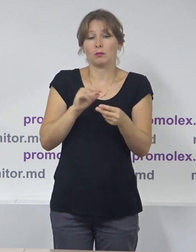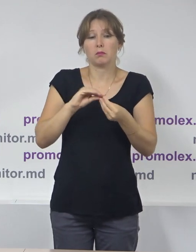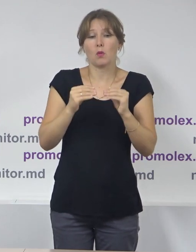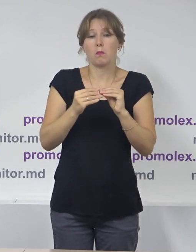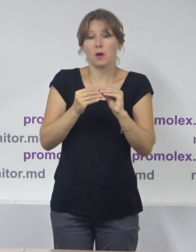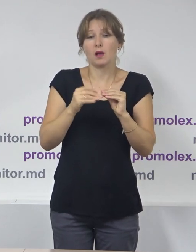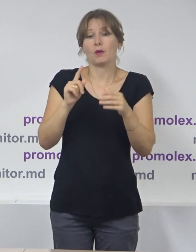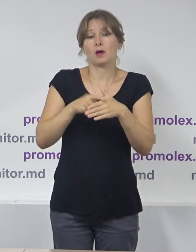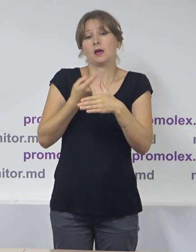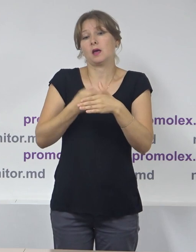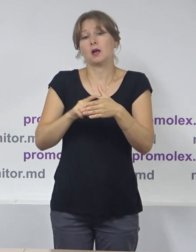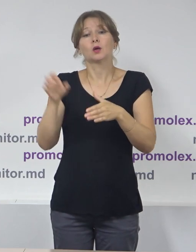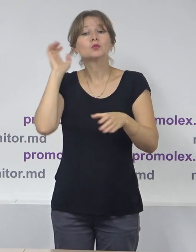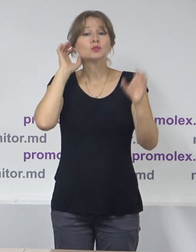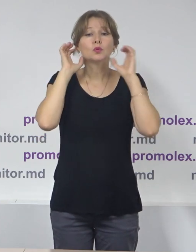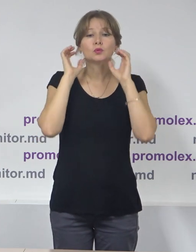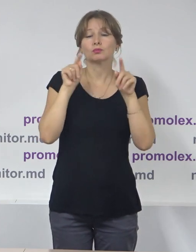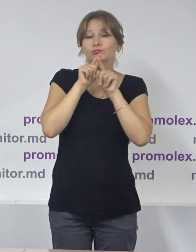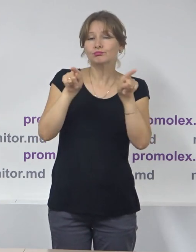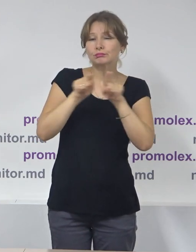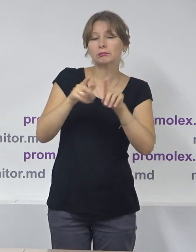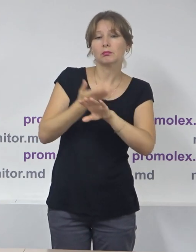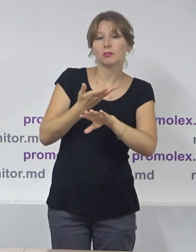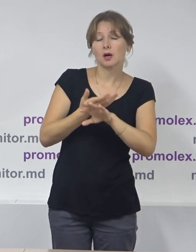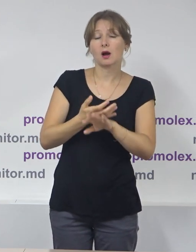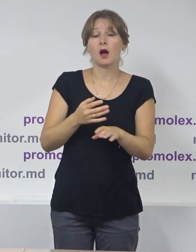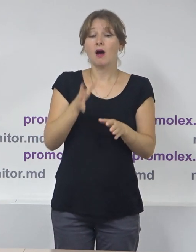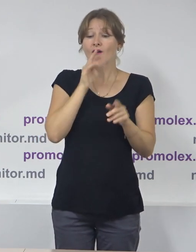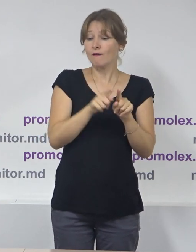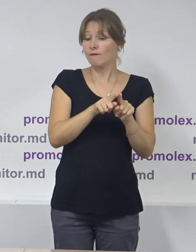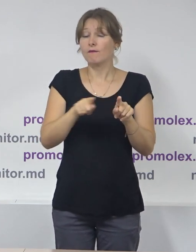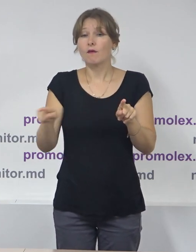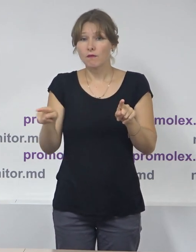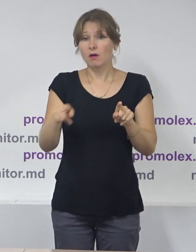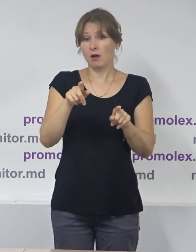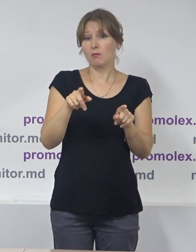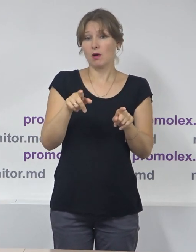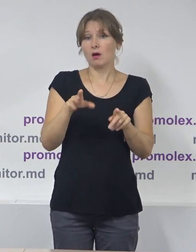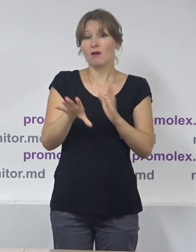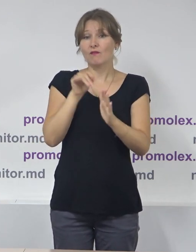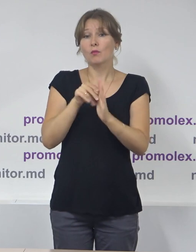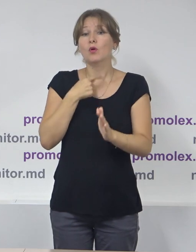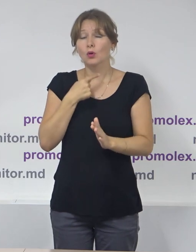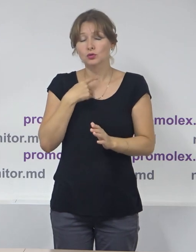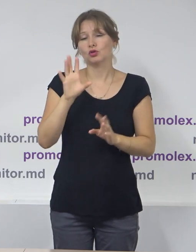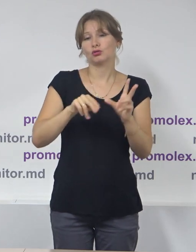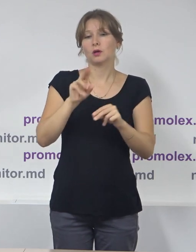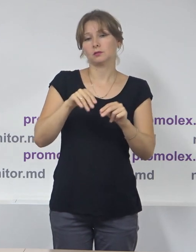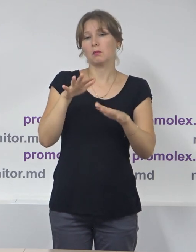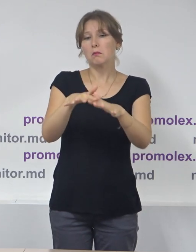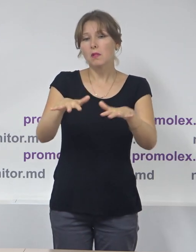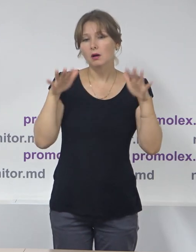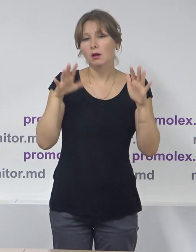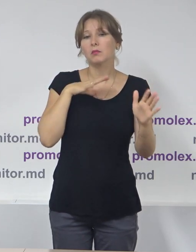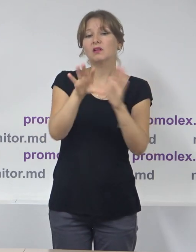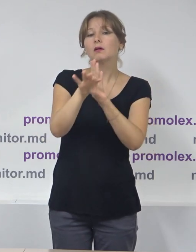organizării administrativi teritoriale. Pe parcursul ultimului an de mandat aleșilor locale, guvernul a aprobat strategie de reformă a administrației publice